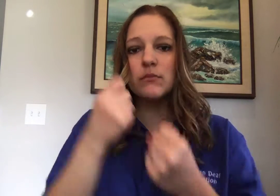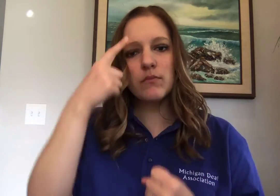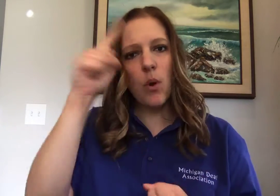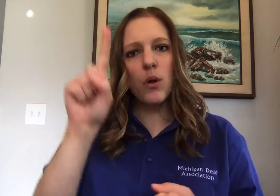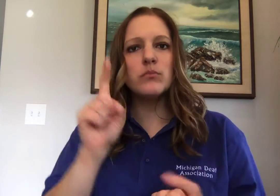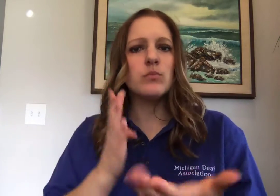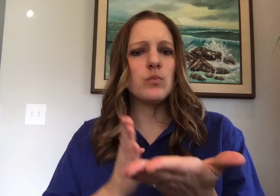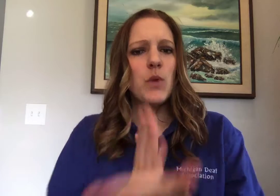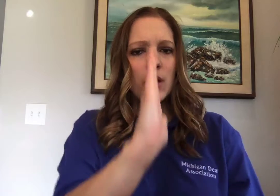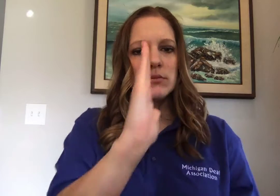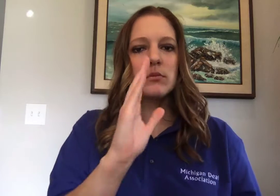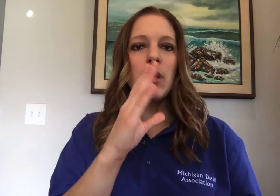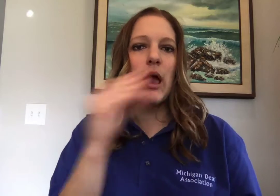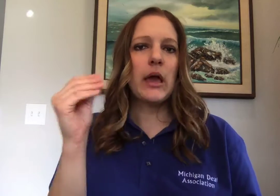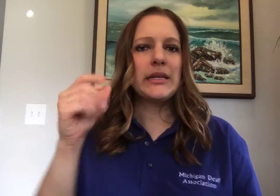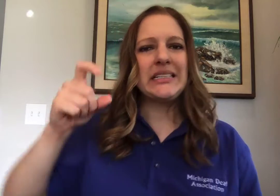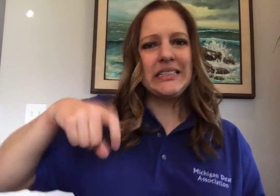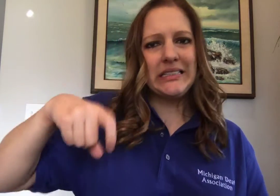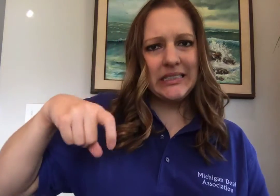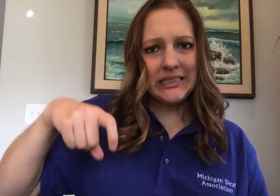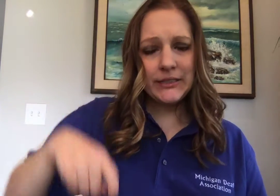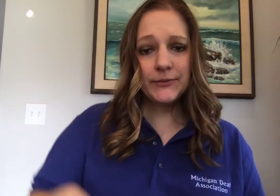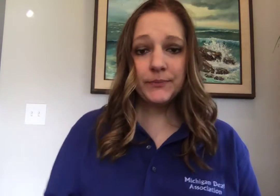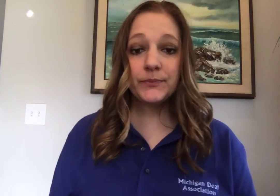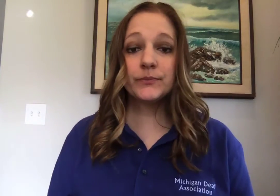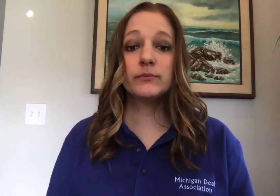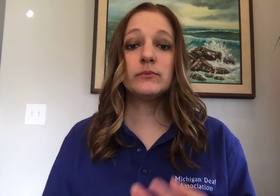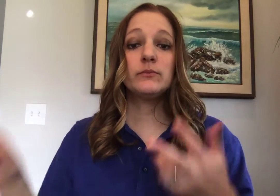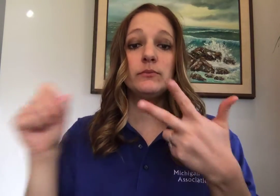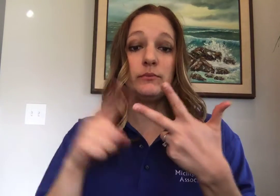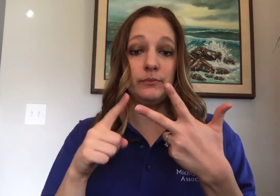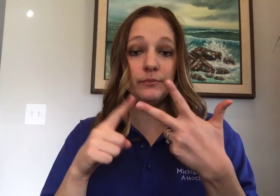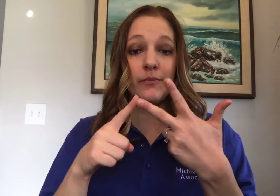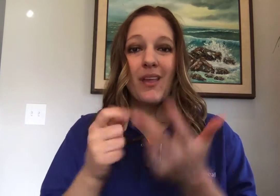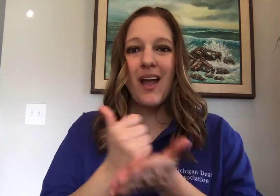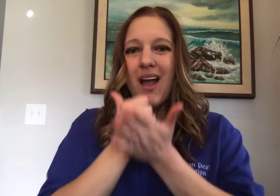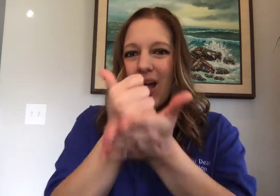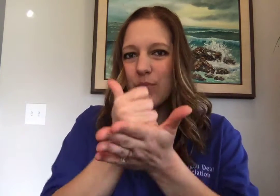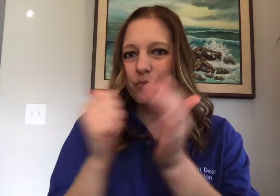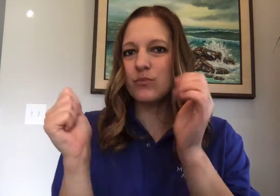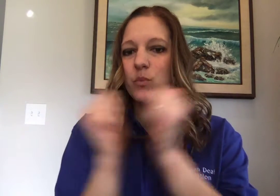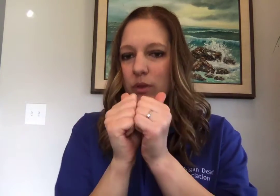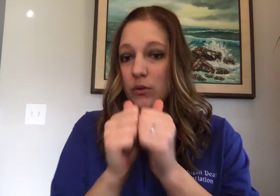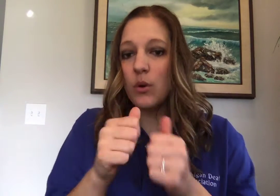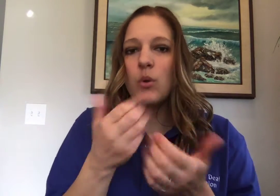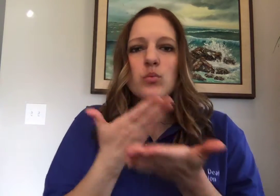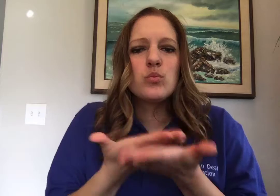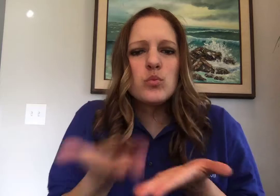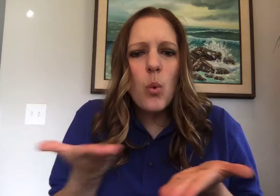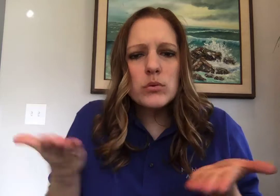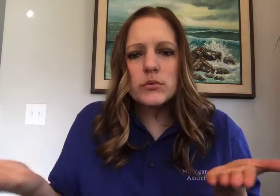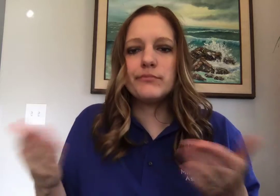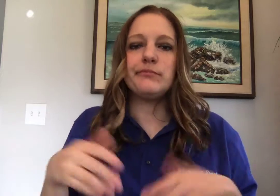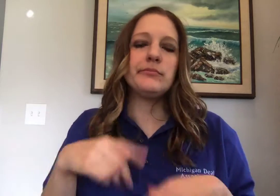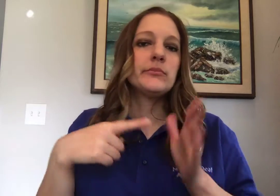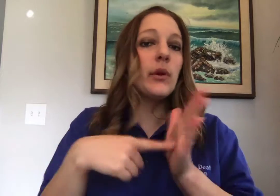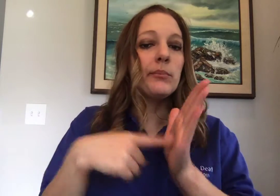Fala de ti. A gente já viu que você é da família, né? Conta pra nós. E